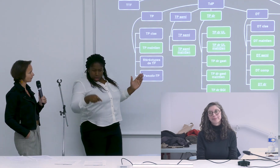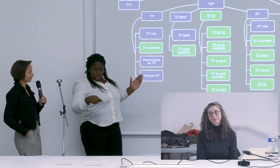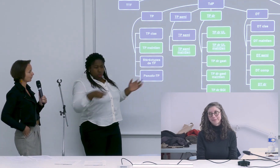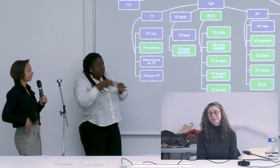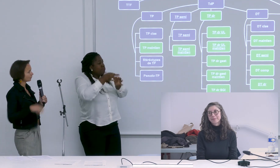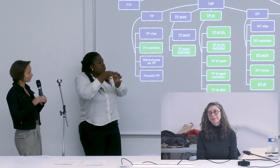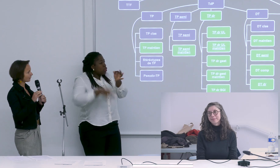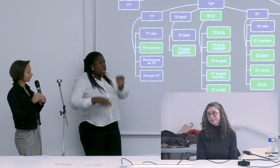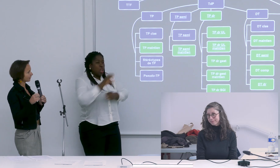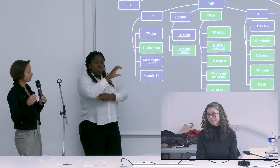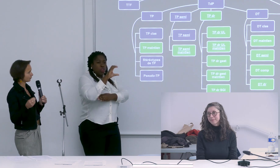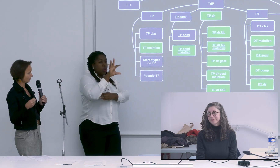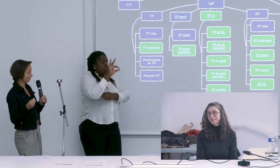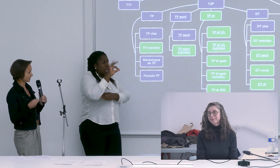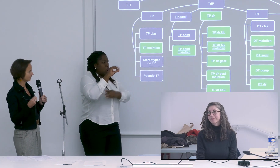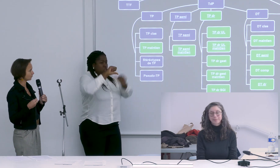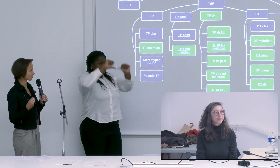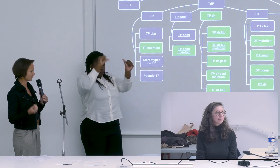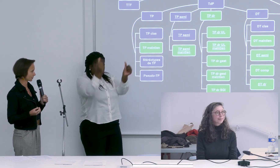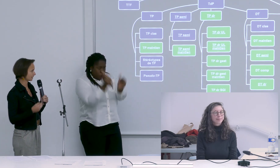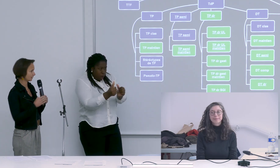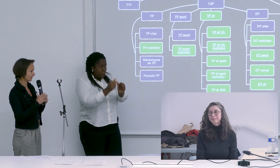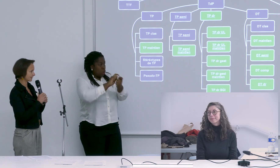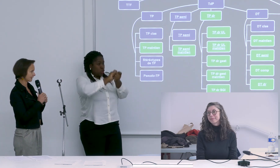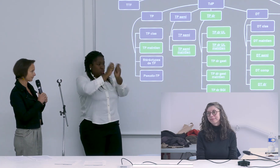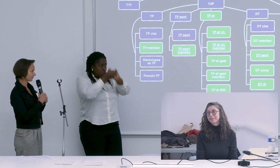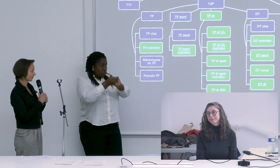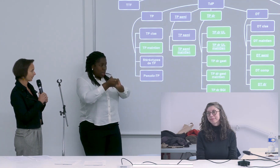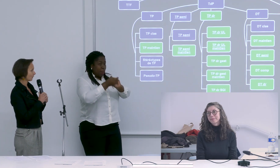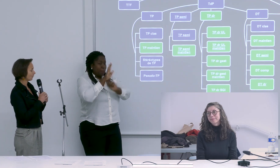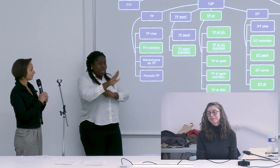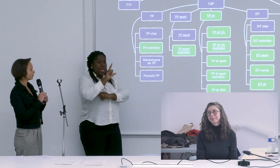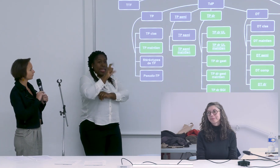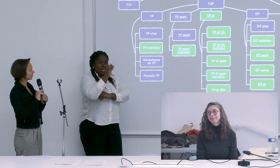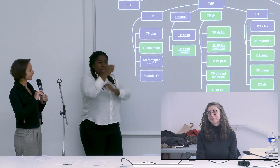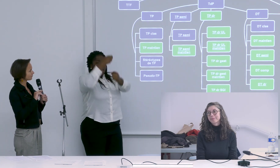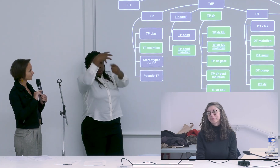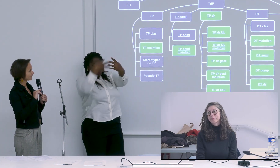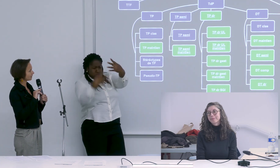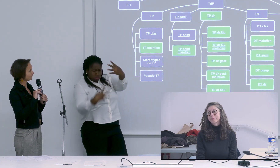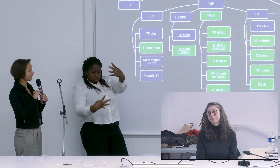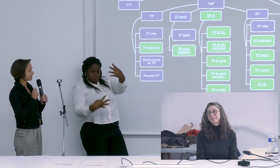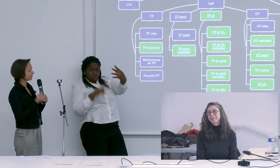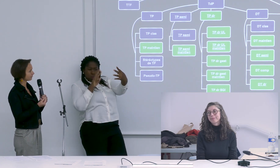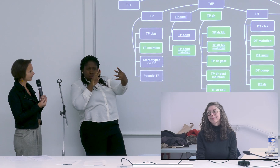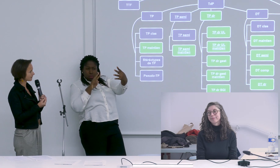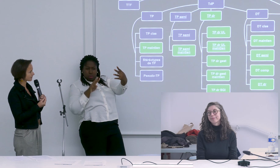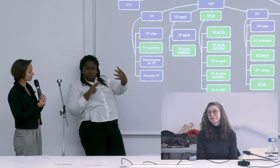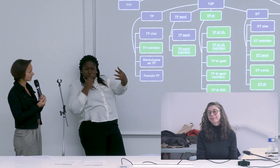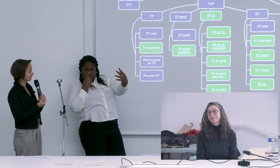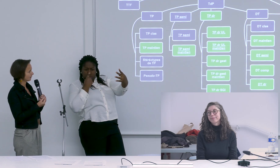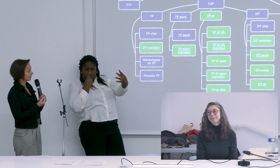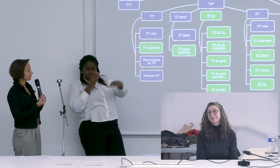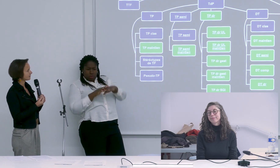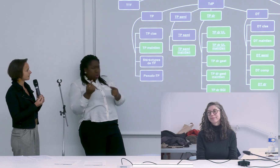formes que tu as repérées pour le signe changé en LSF on a plutôt l'impression que c'est le principe inverse